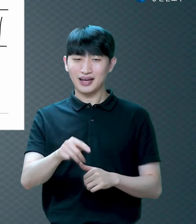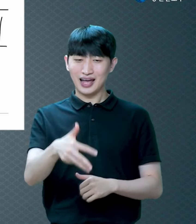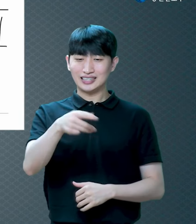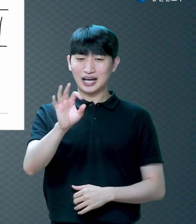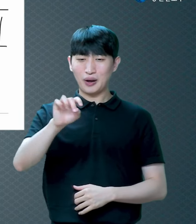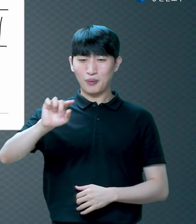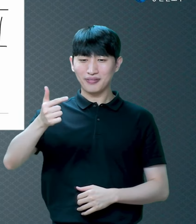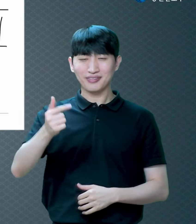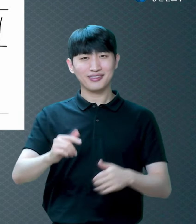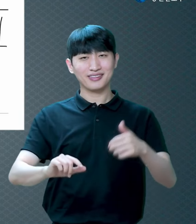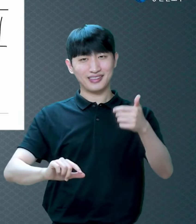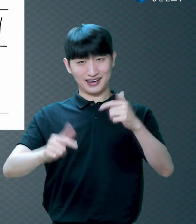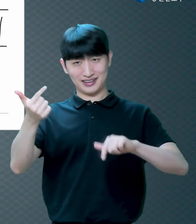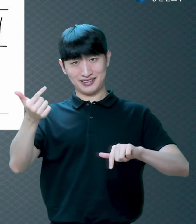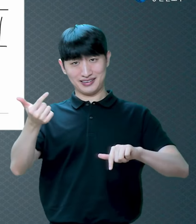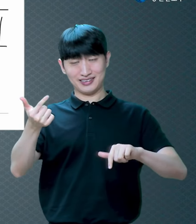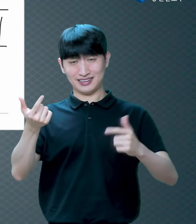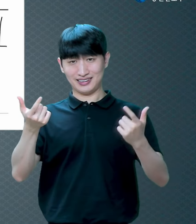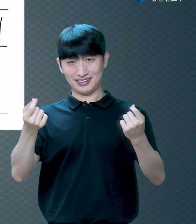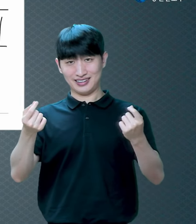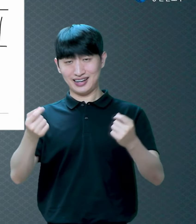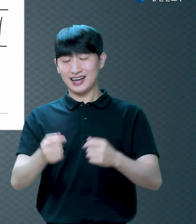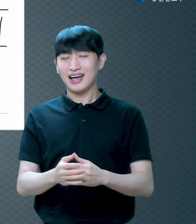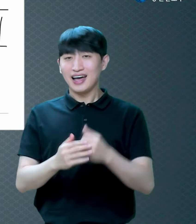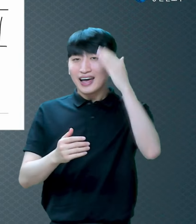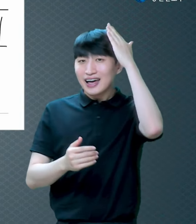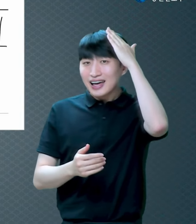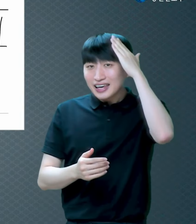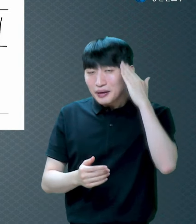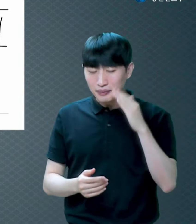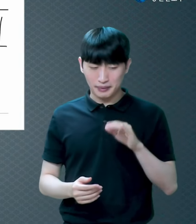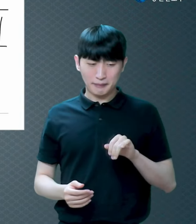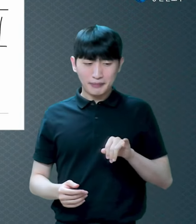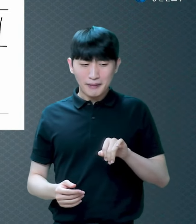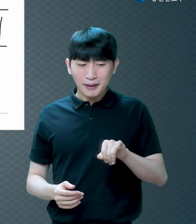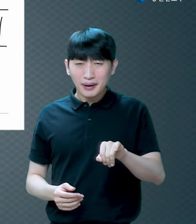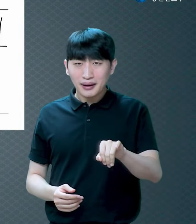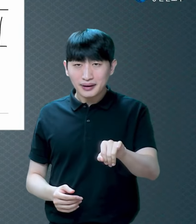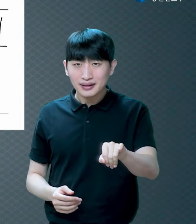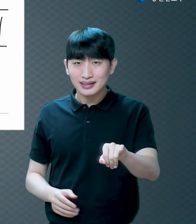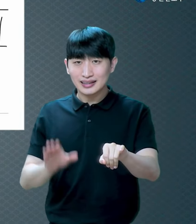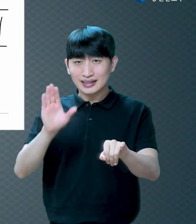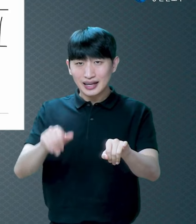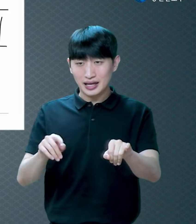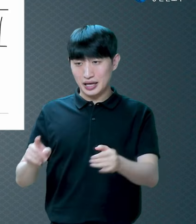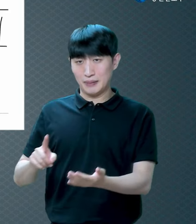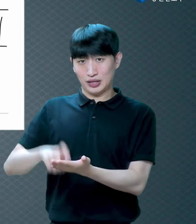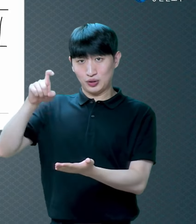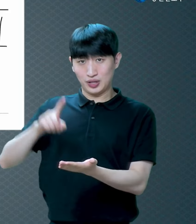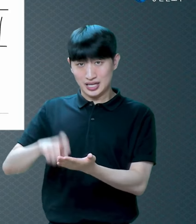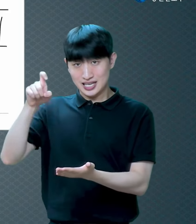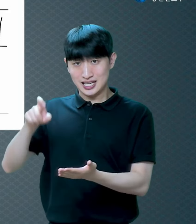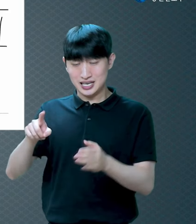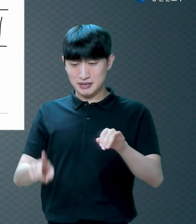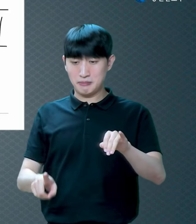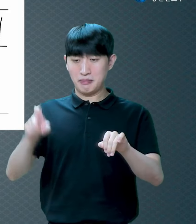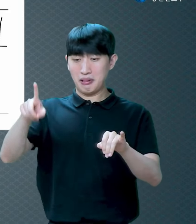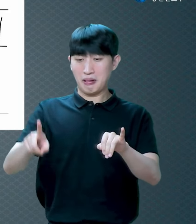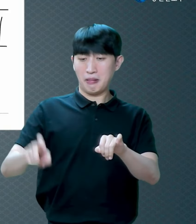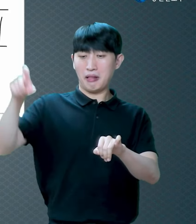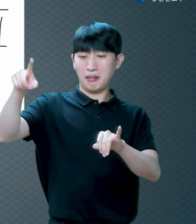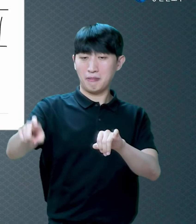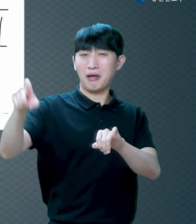개미가 막 걸어가는데 메뚜기가 펄쩍펄쩍 뛰어가잖아요